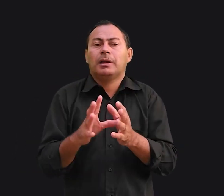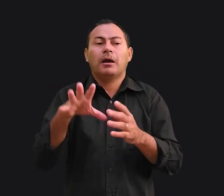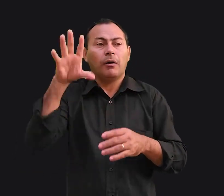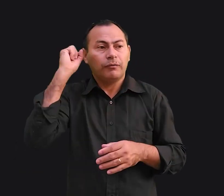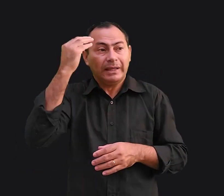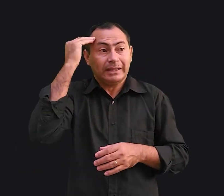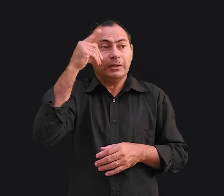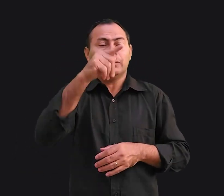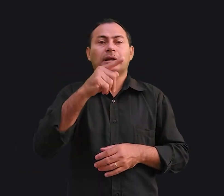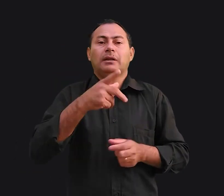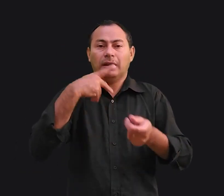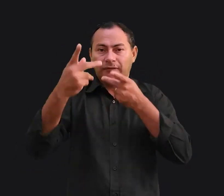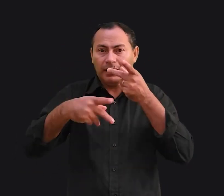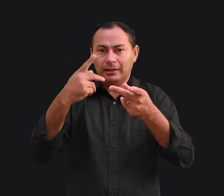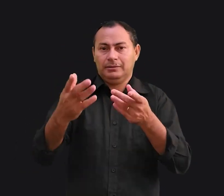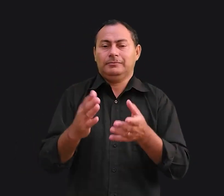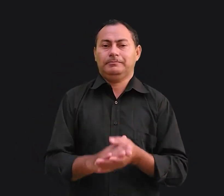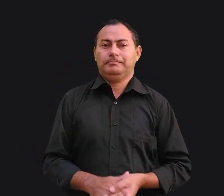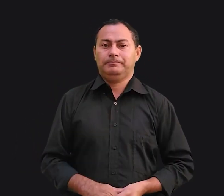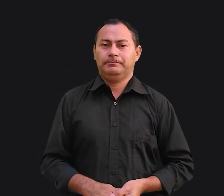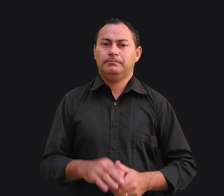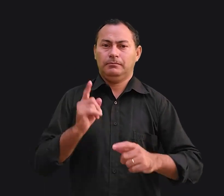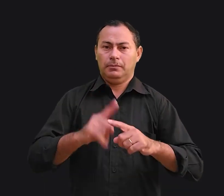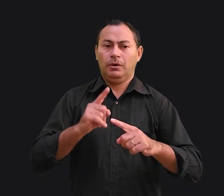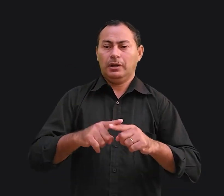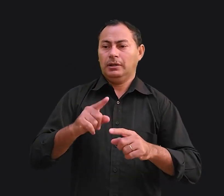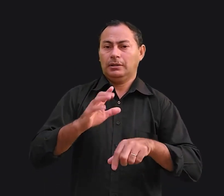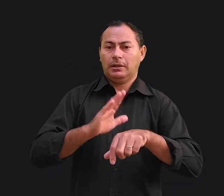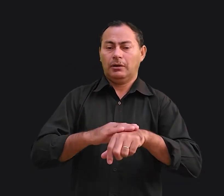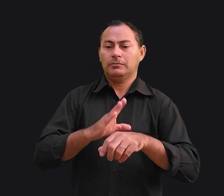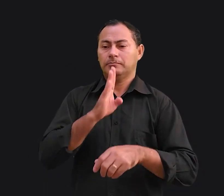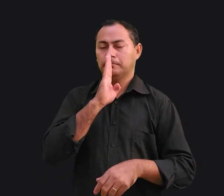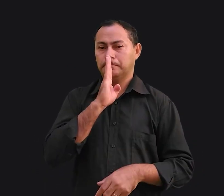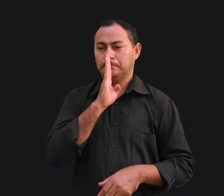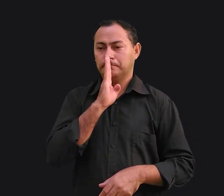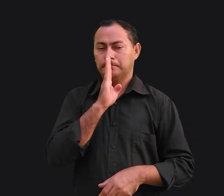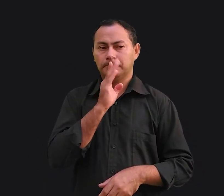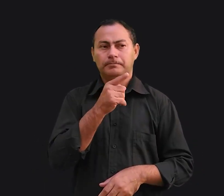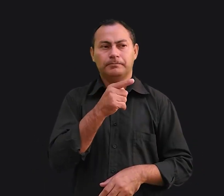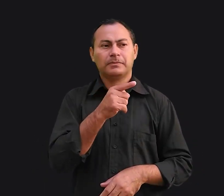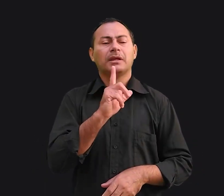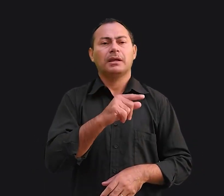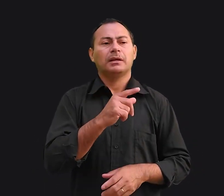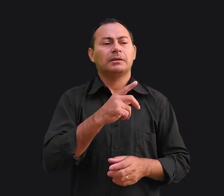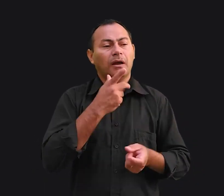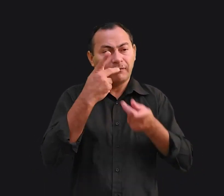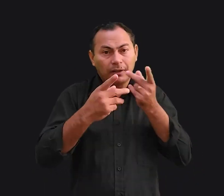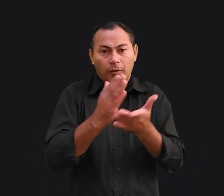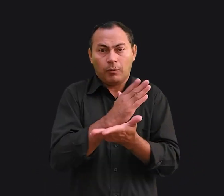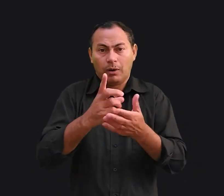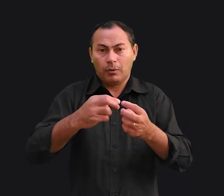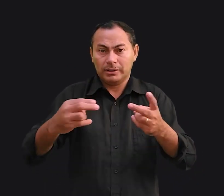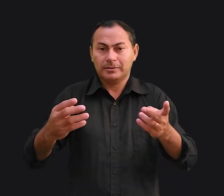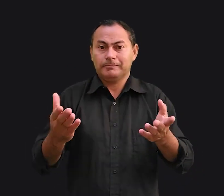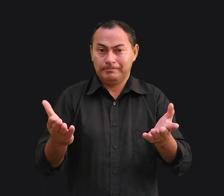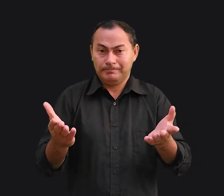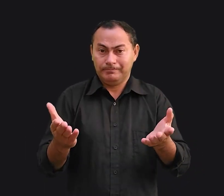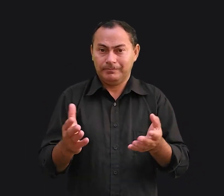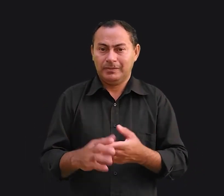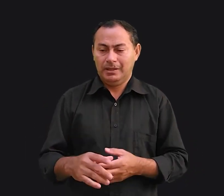escutar o que ele está falando. Porque quando ele estava silencioso, ele estava dizendo alguma coisa. Quando